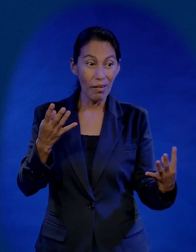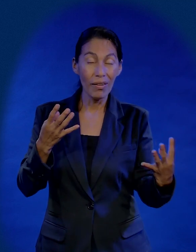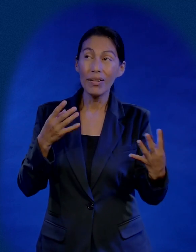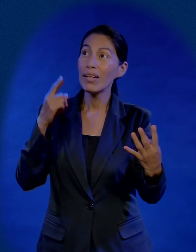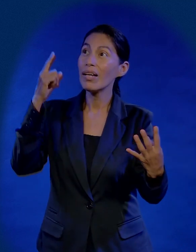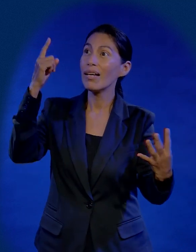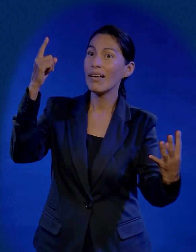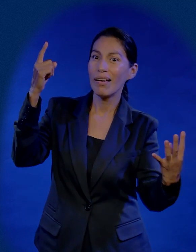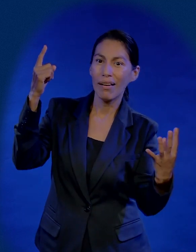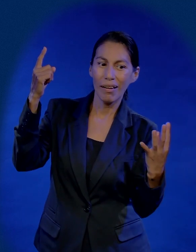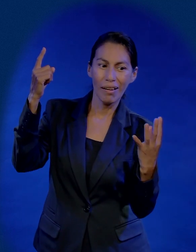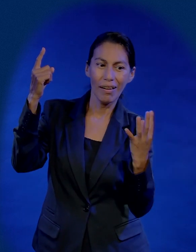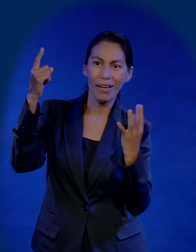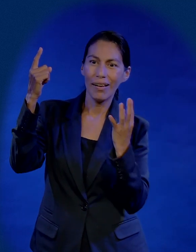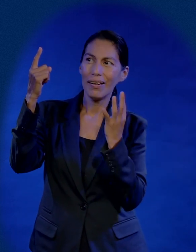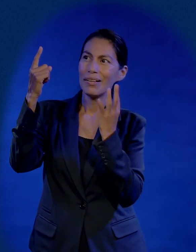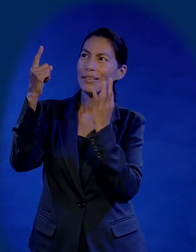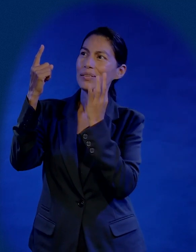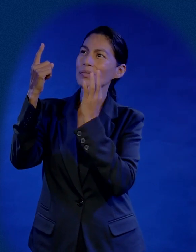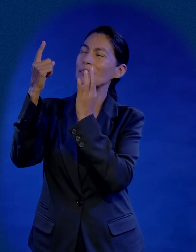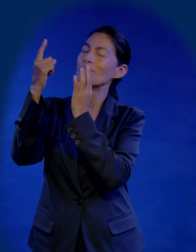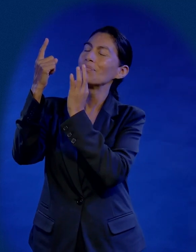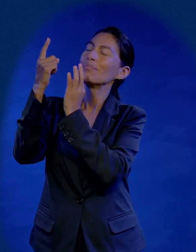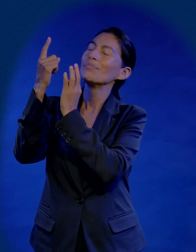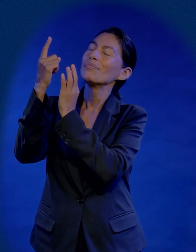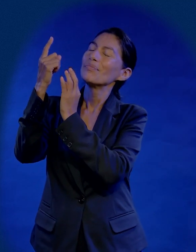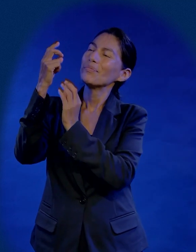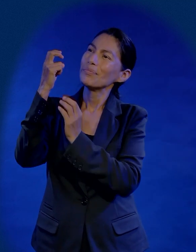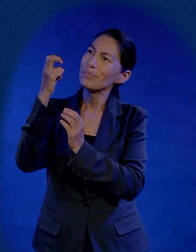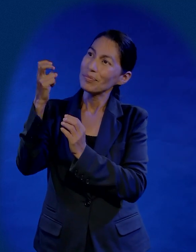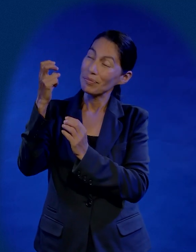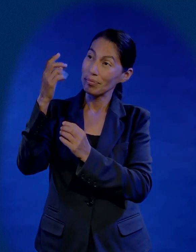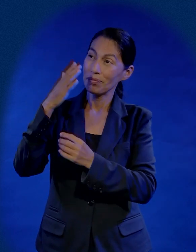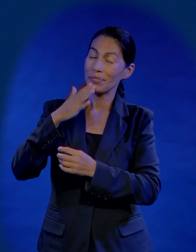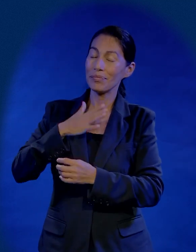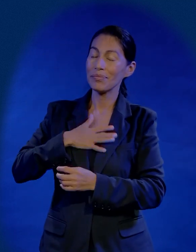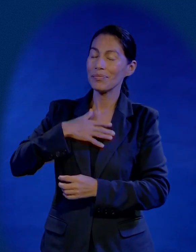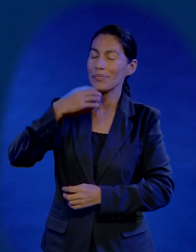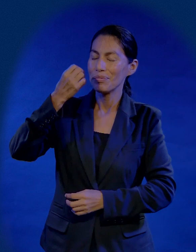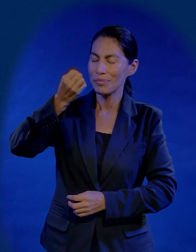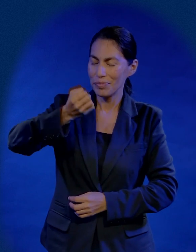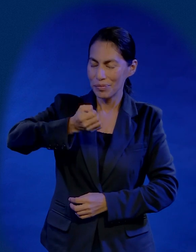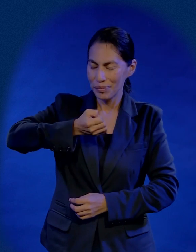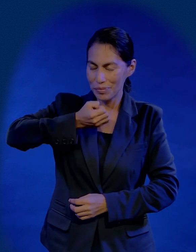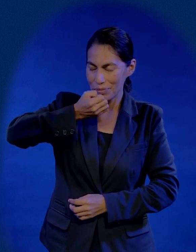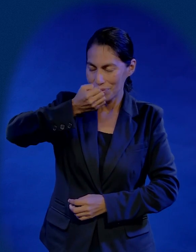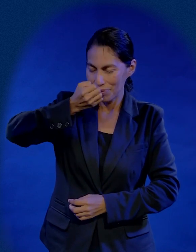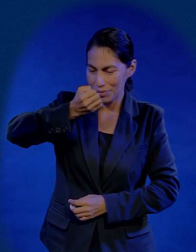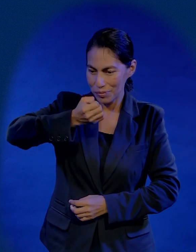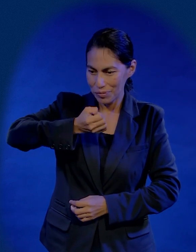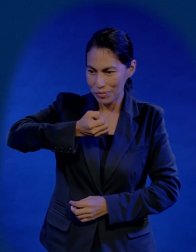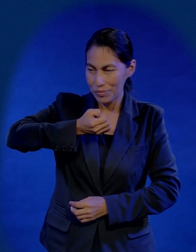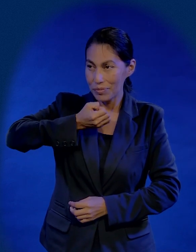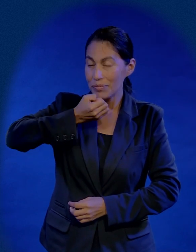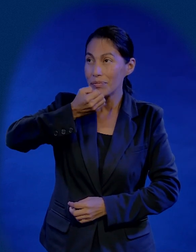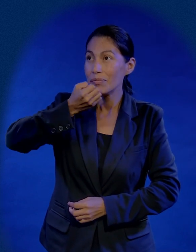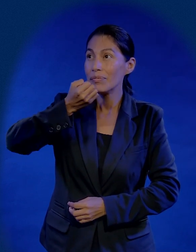a los pies de Jesús este Señor de oración